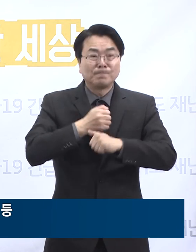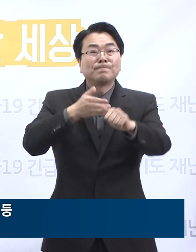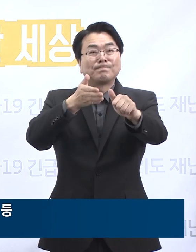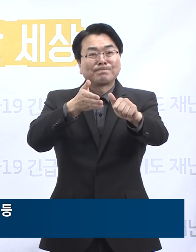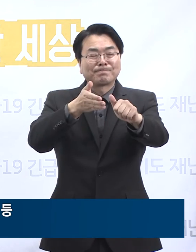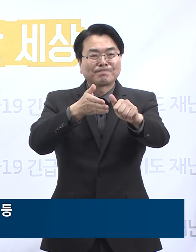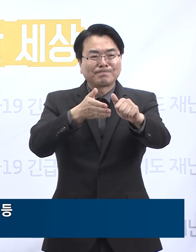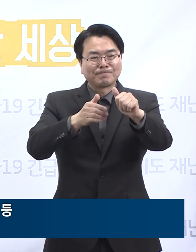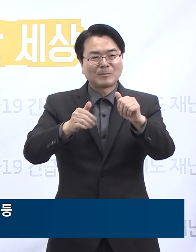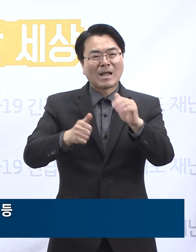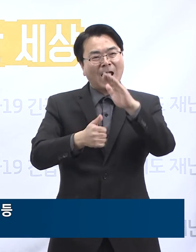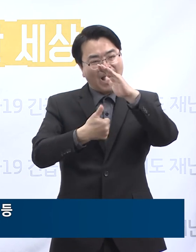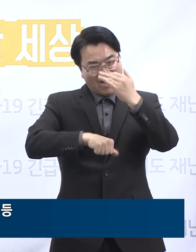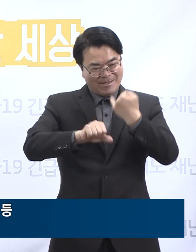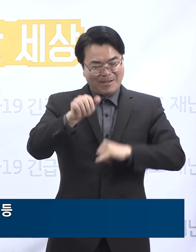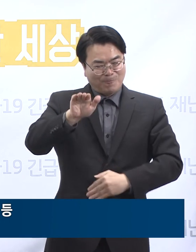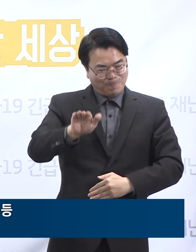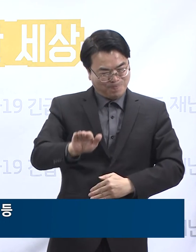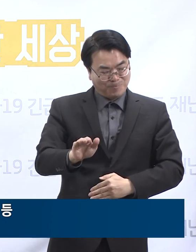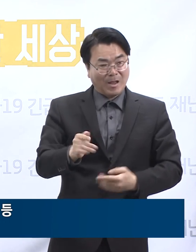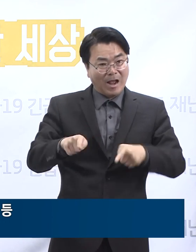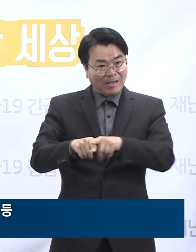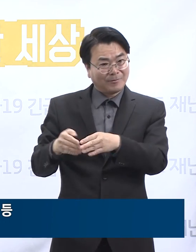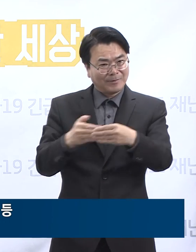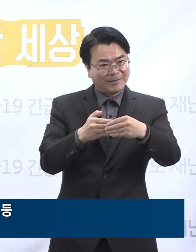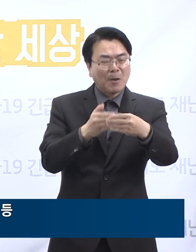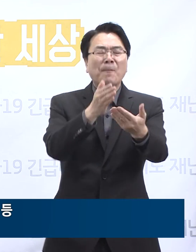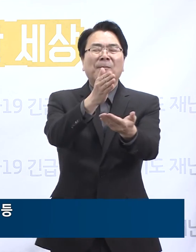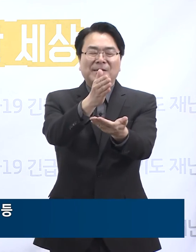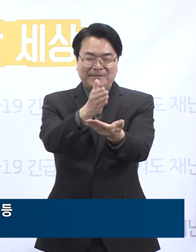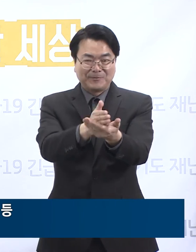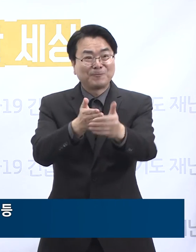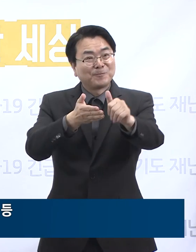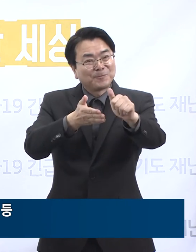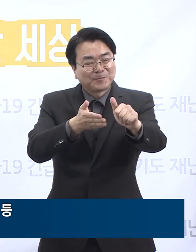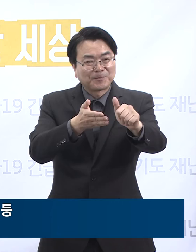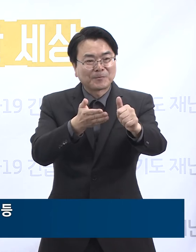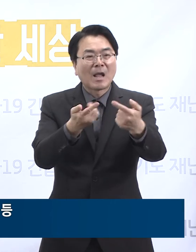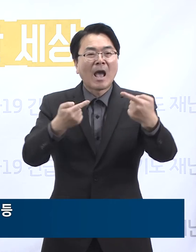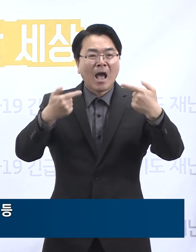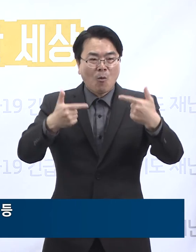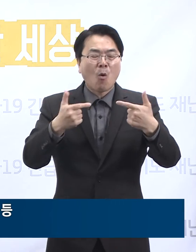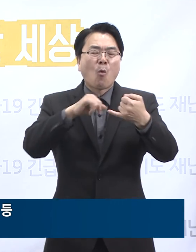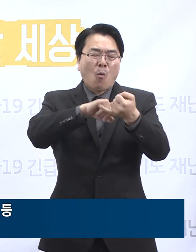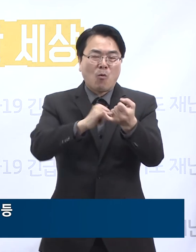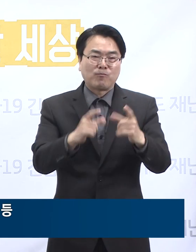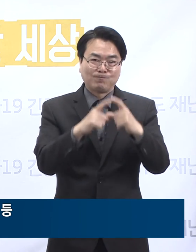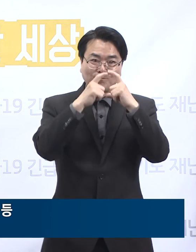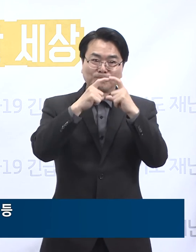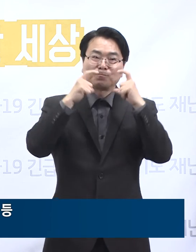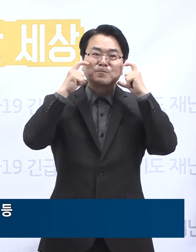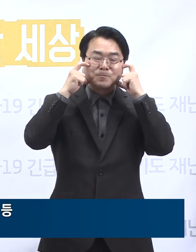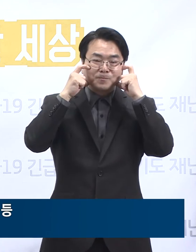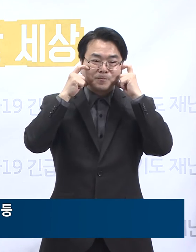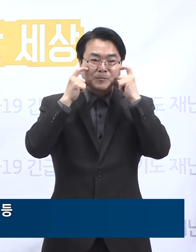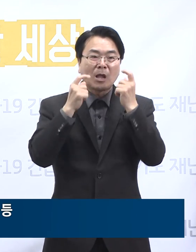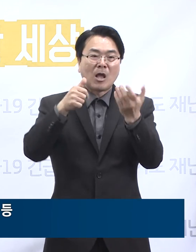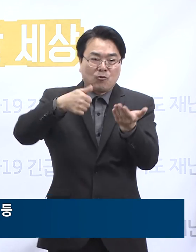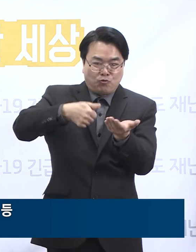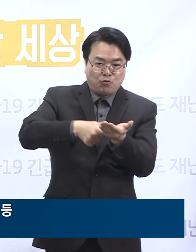어린 자녀는 가급적 투표소에 동반하지 마시고 마스크를 반드시 착용 후 투표에 임해 주시기 바랍니다.